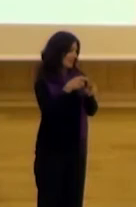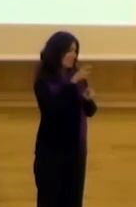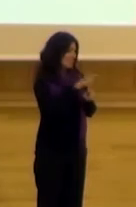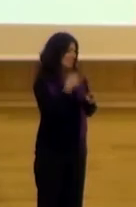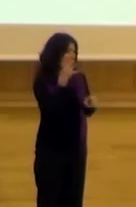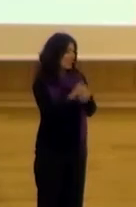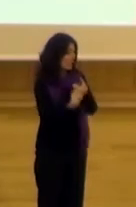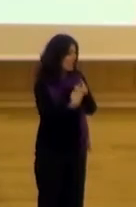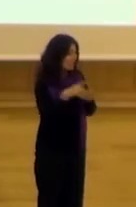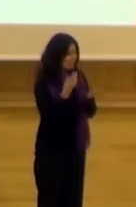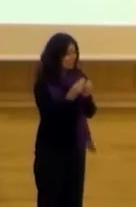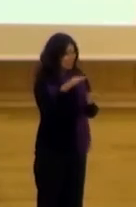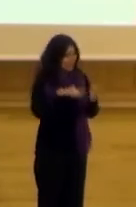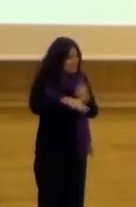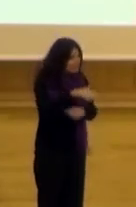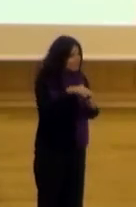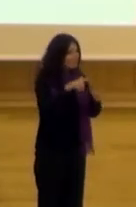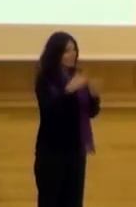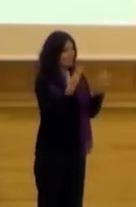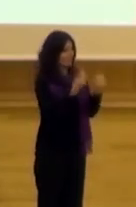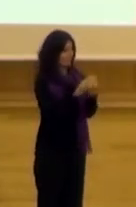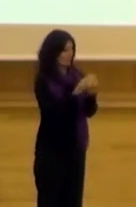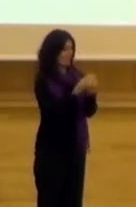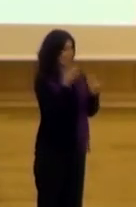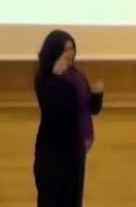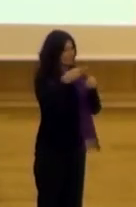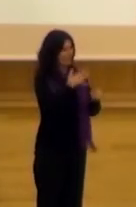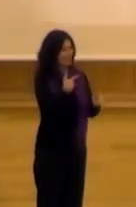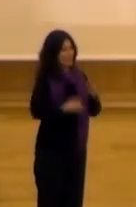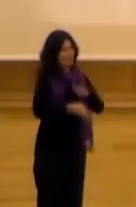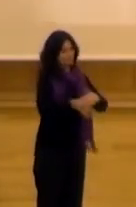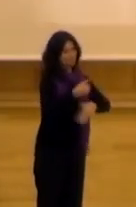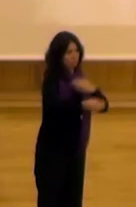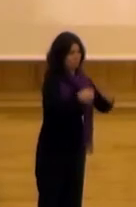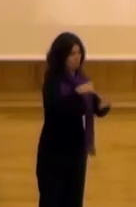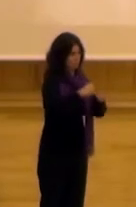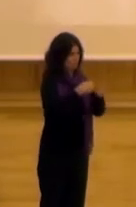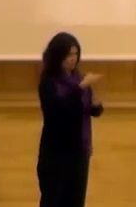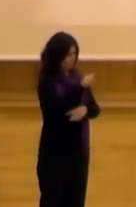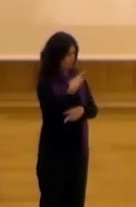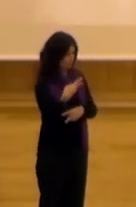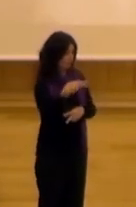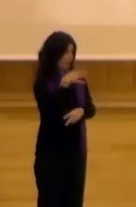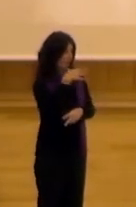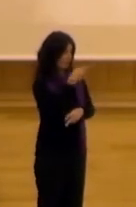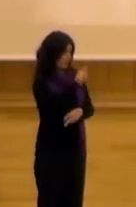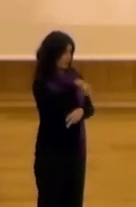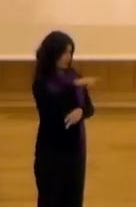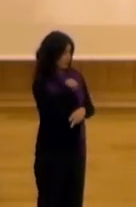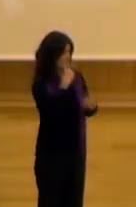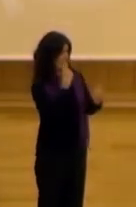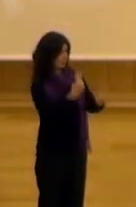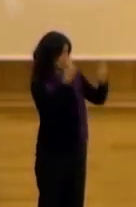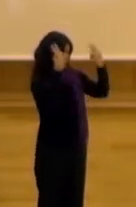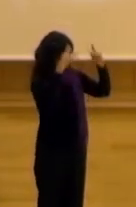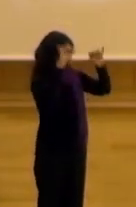participantes, con el entorno y con las ganas de sacar adelante ese proyecto. Entonces, los invito a que después